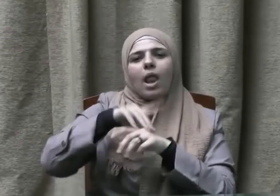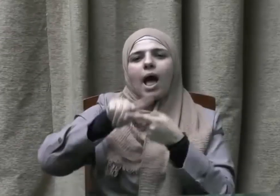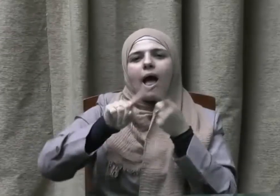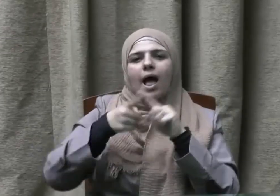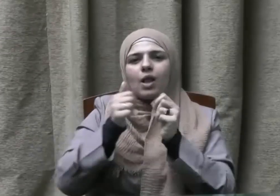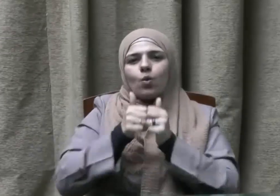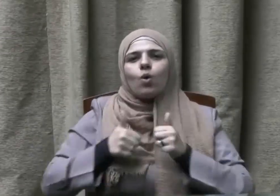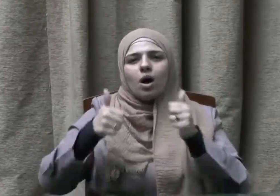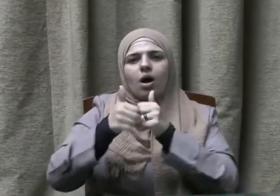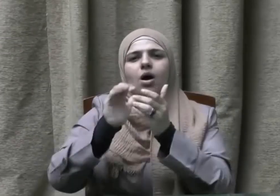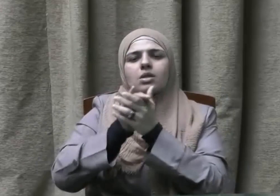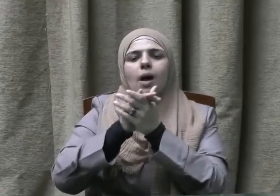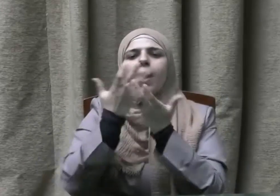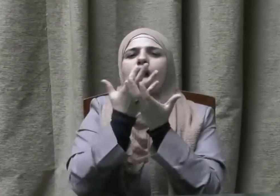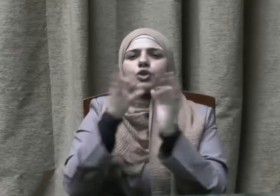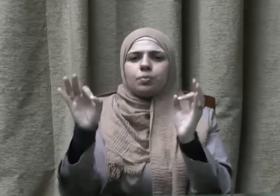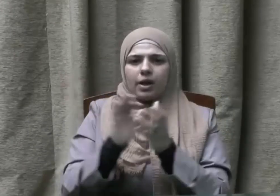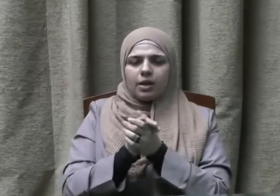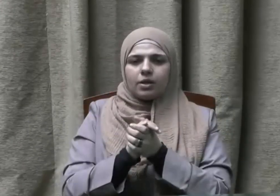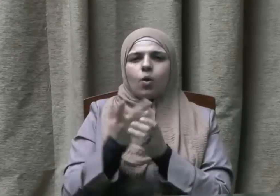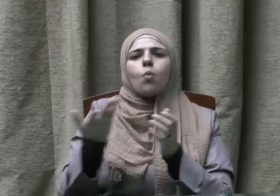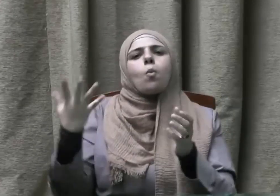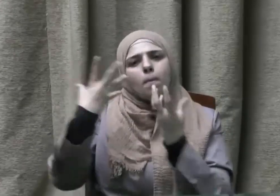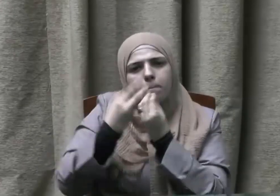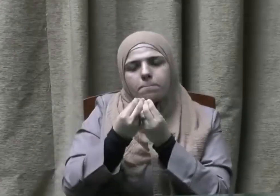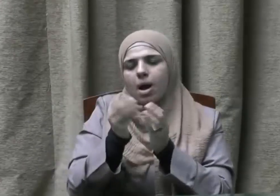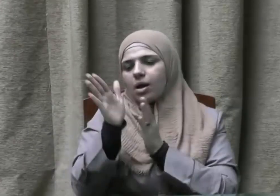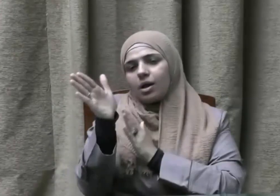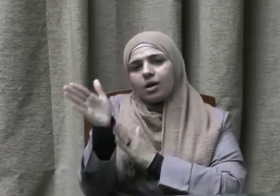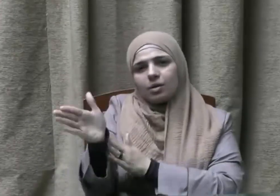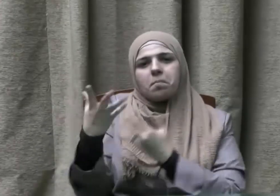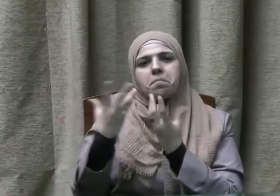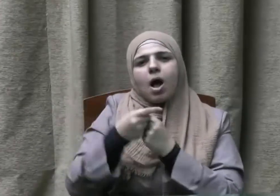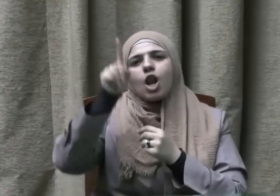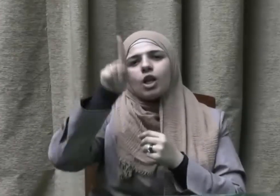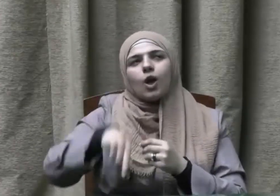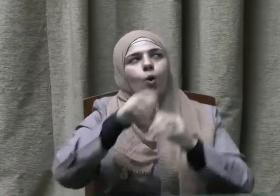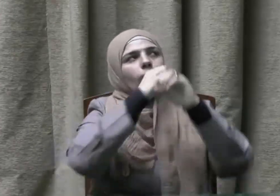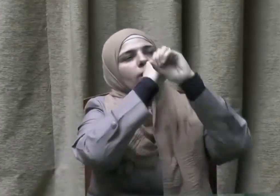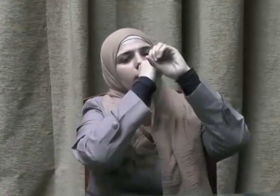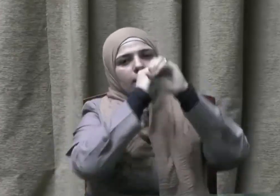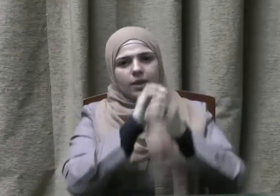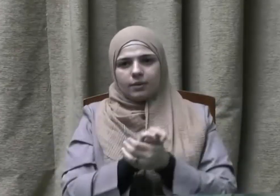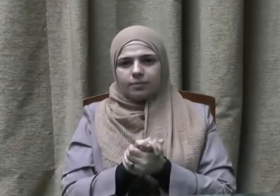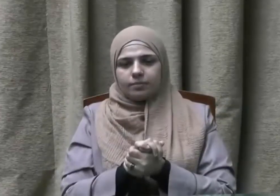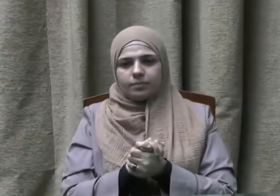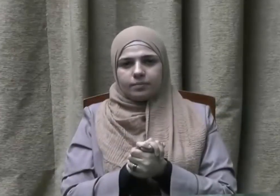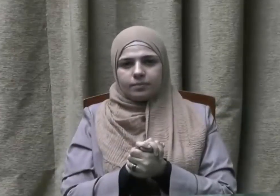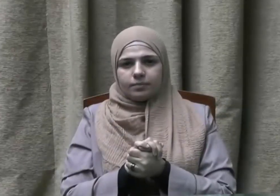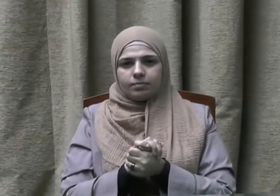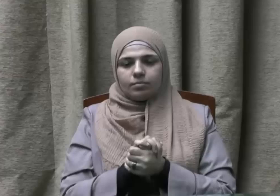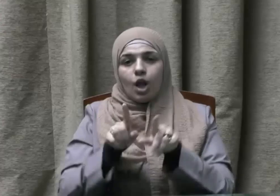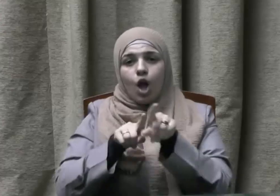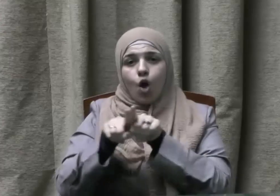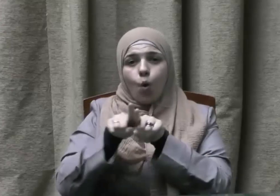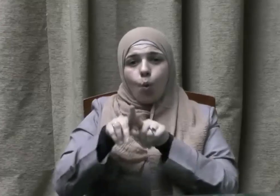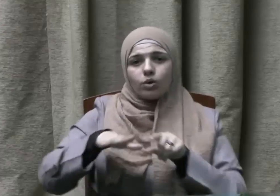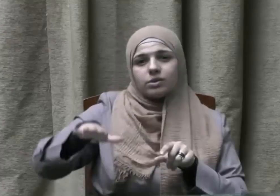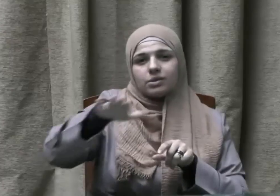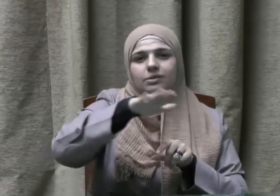تصوم شهرا من الشهور ما تصوم من شعبان قال ذاك شهر يغفل الناس عنه بين